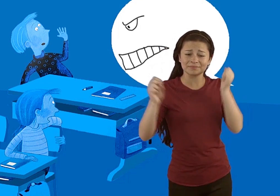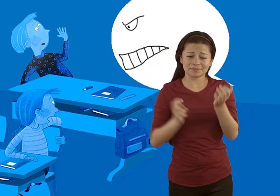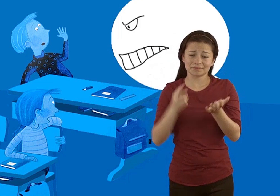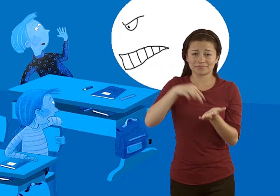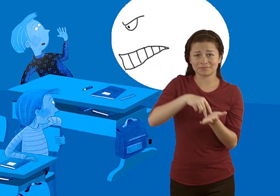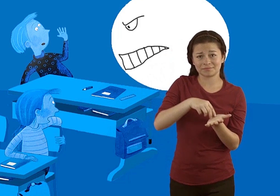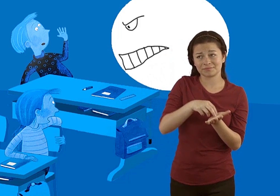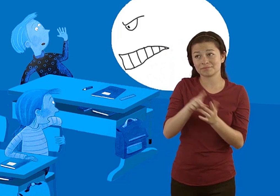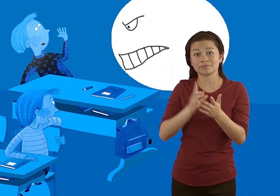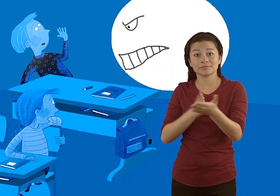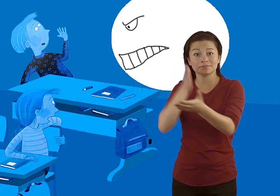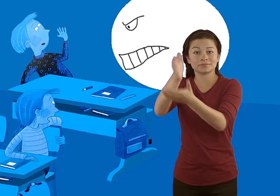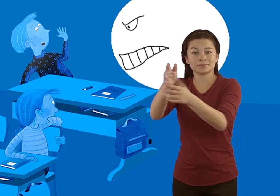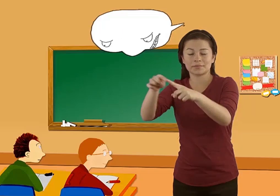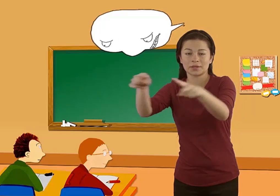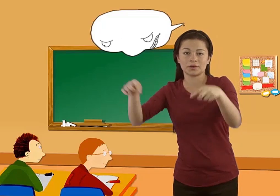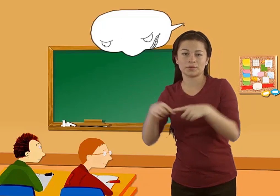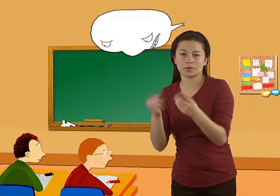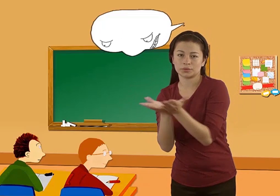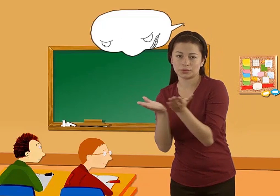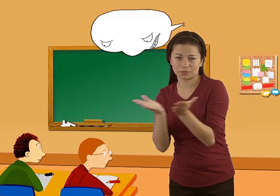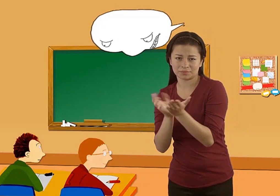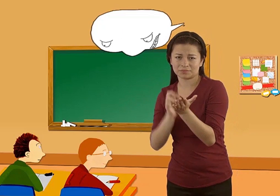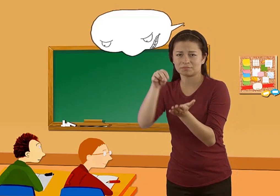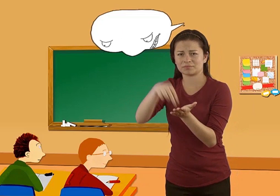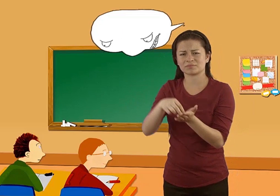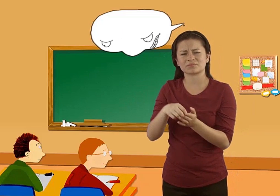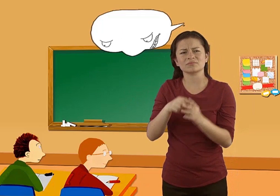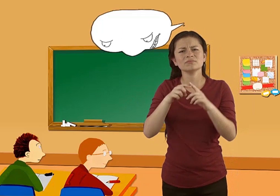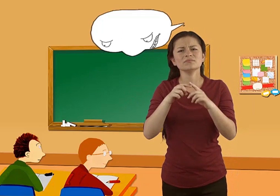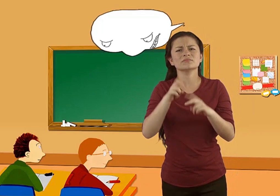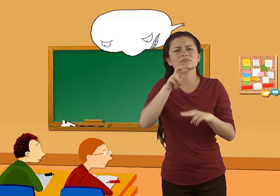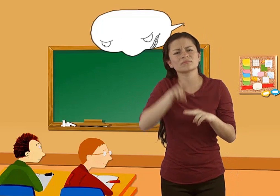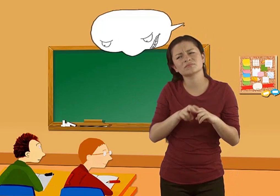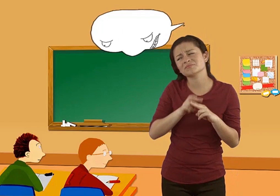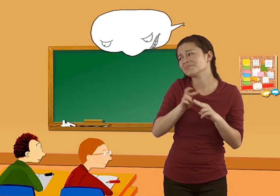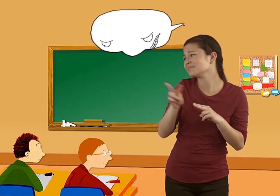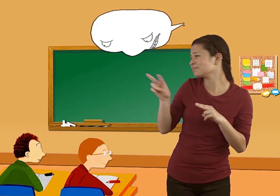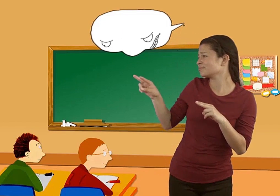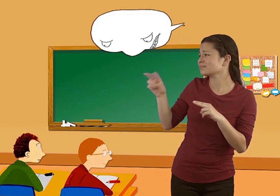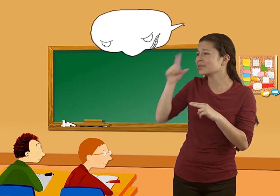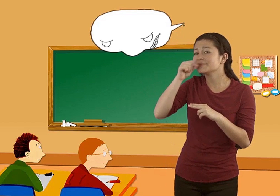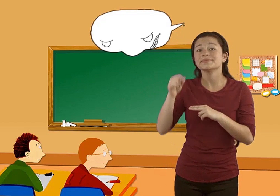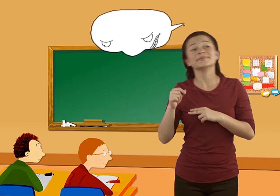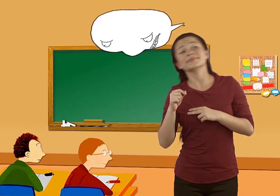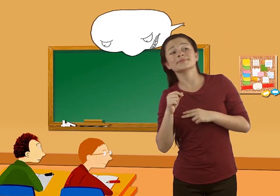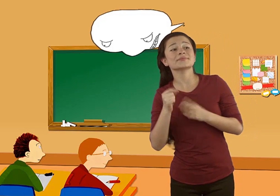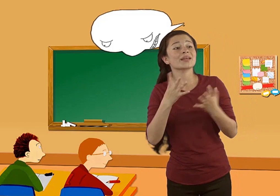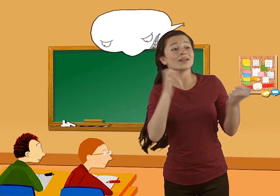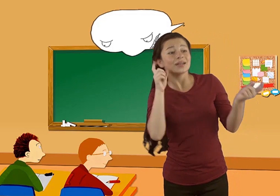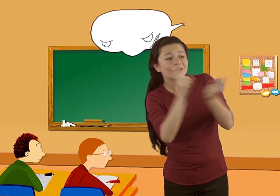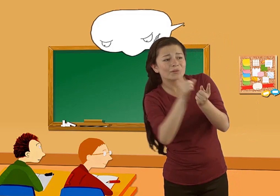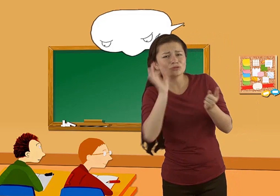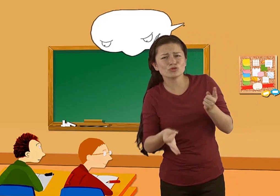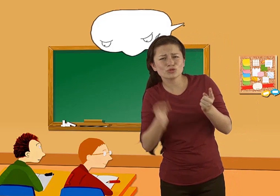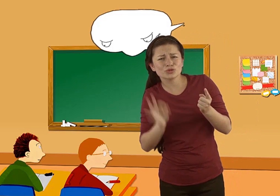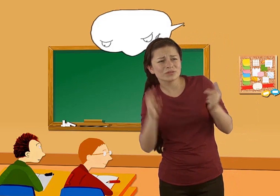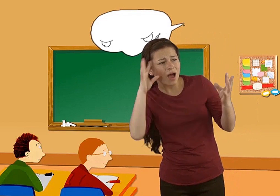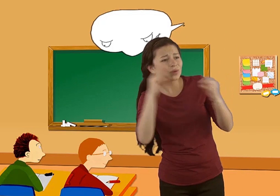Al día siguiente se fue al colegio. Con su mirada buscó a Laura. Laura esperaba encontrarse con él